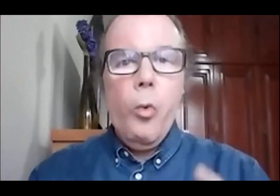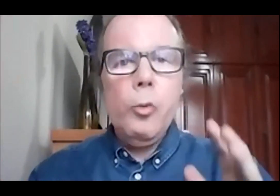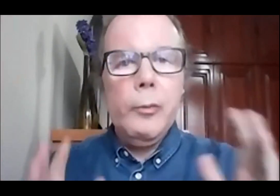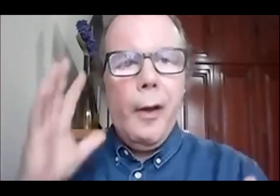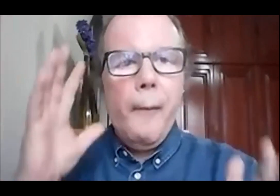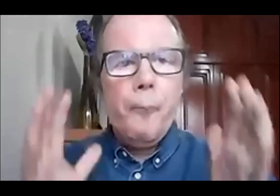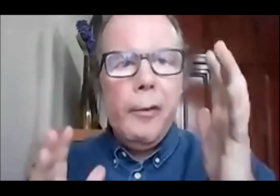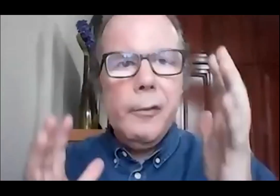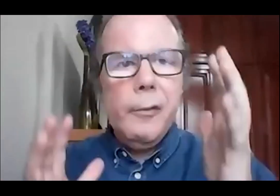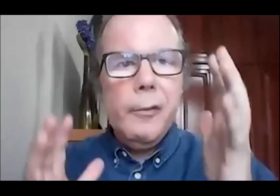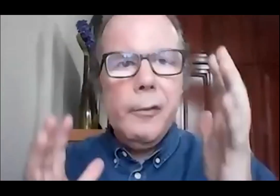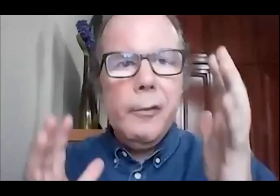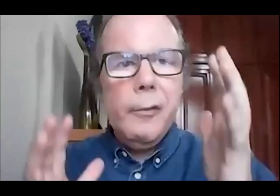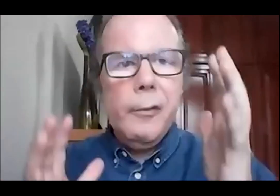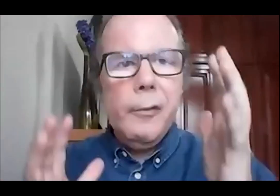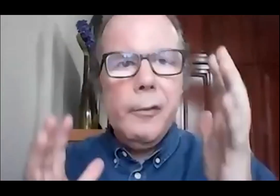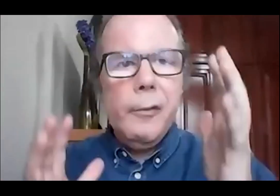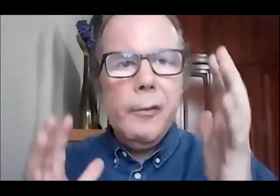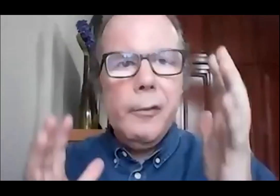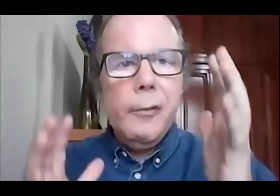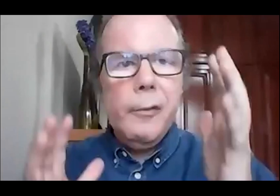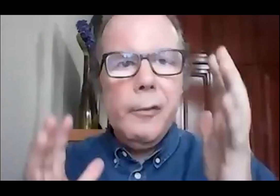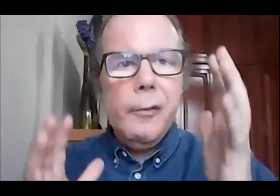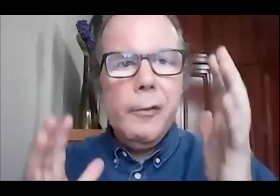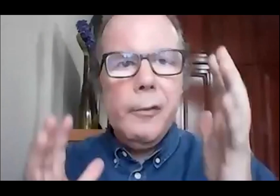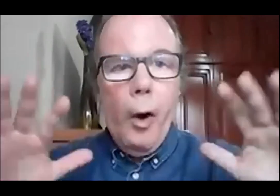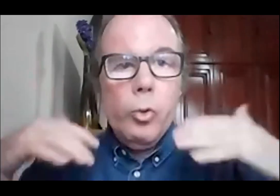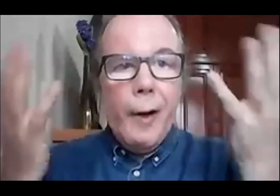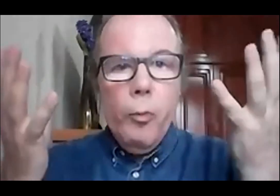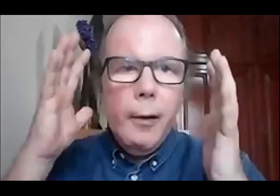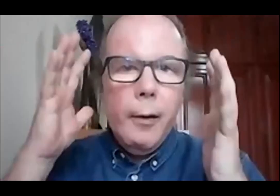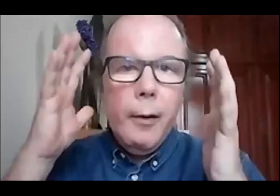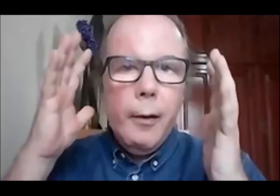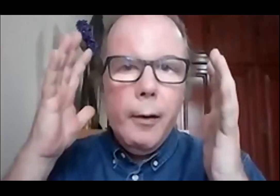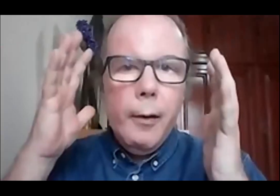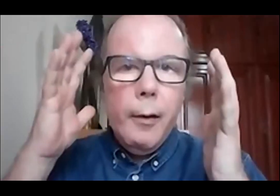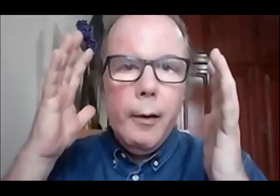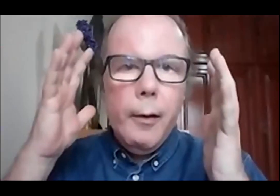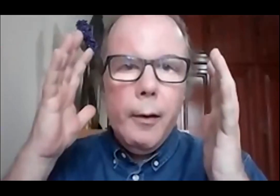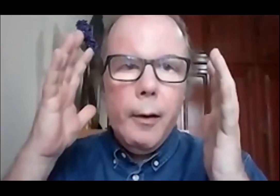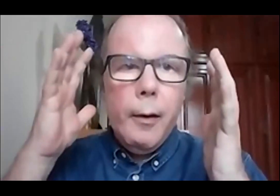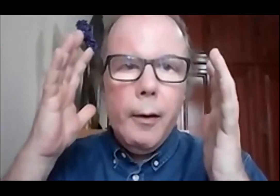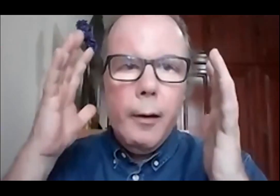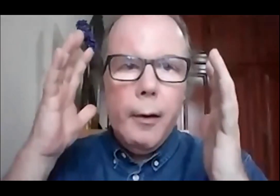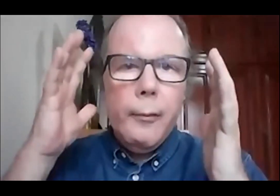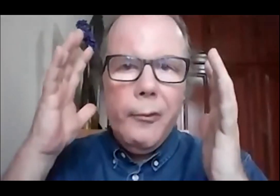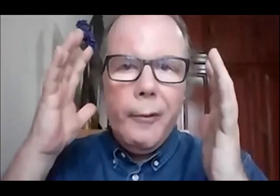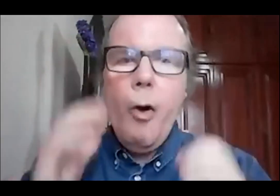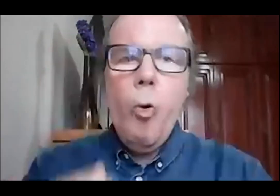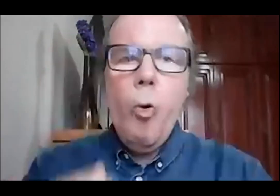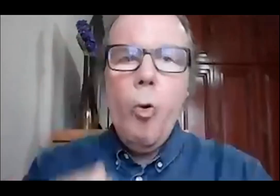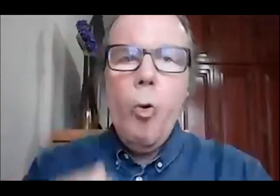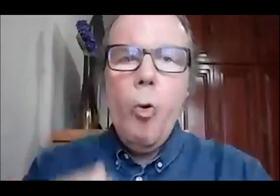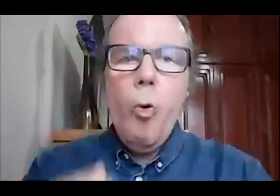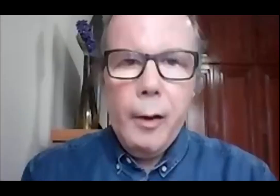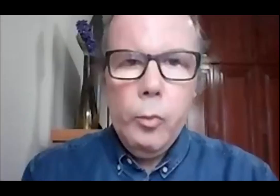quando, de repente, no auge da conversa fica algo